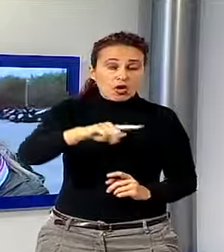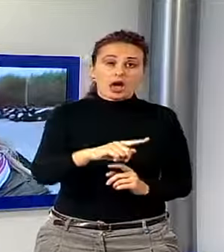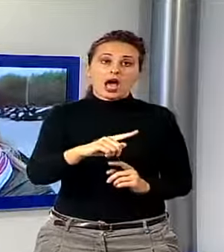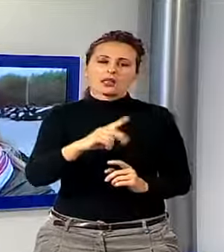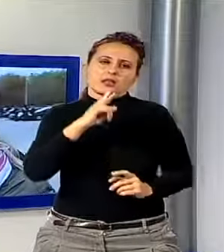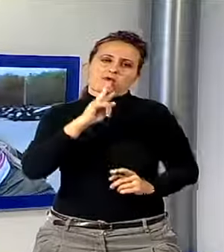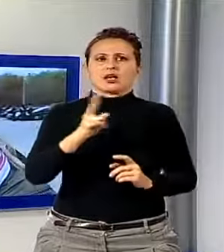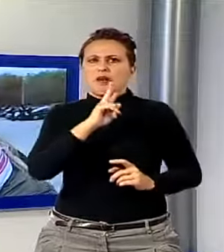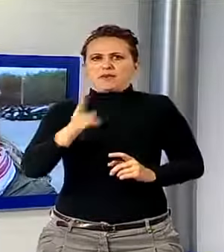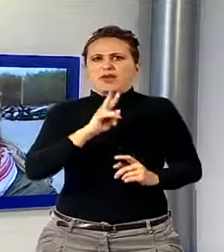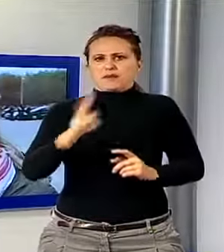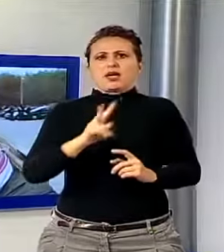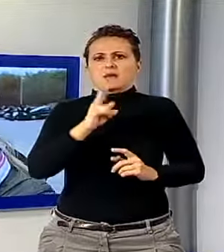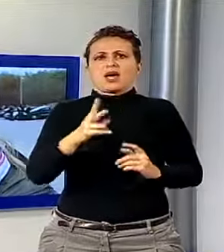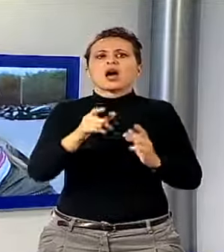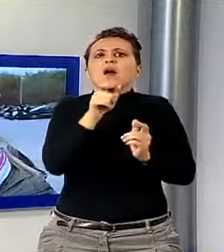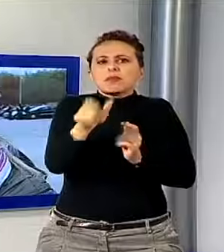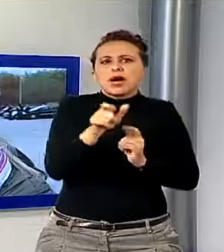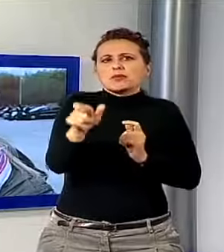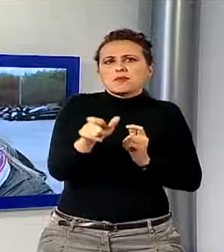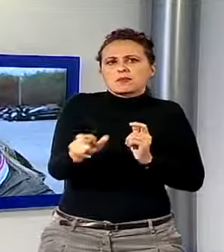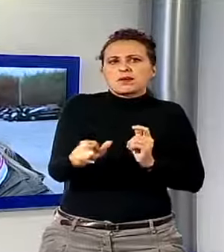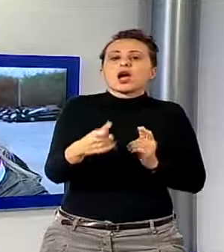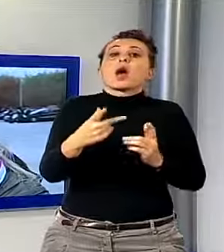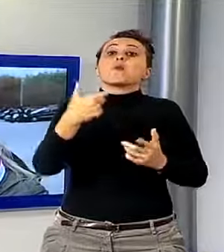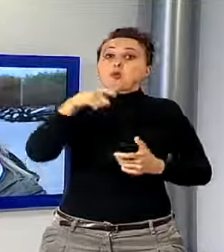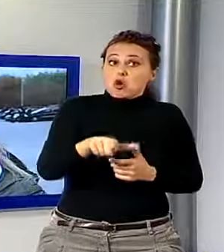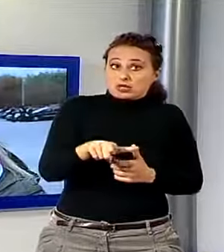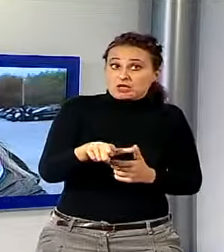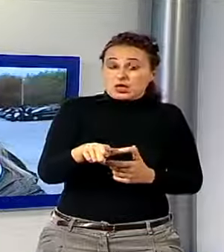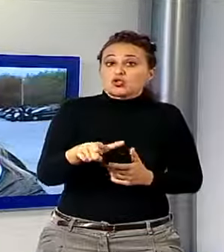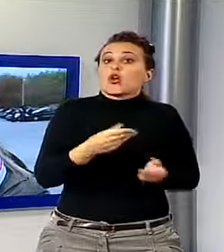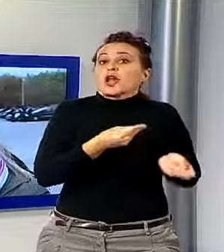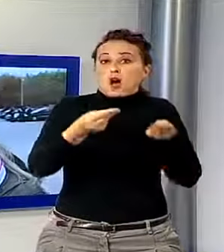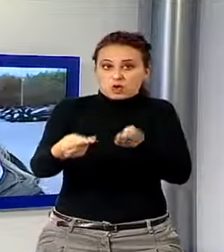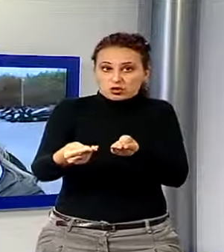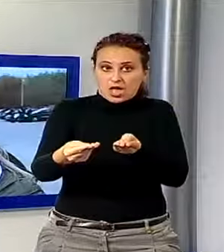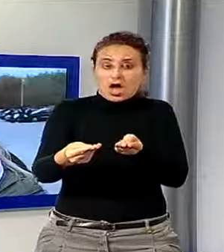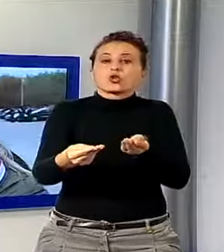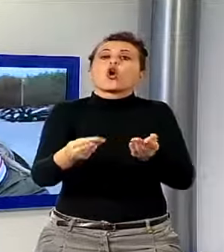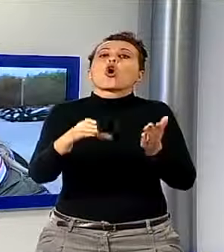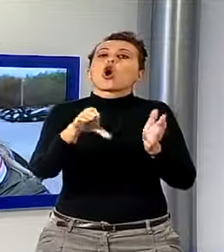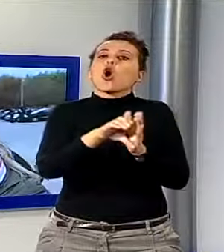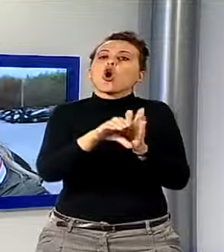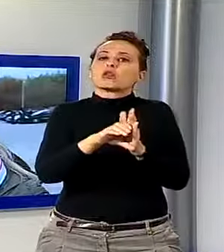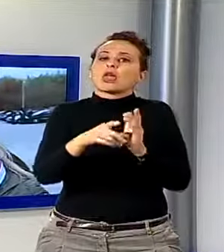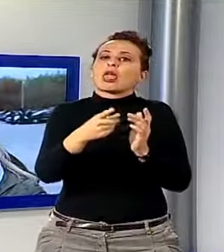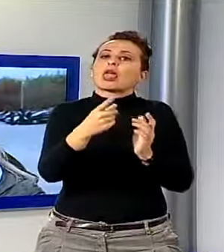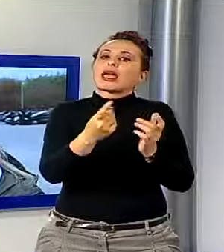su pezzetto motivando, portando delle corti di Cassazione, corte supreme, dove invece,